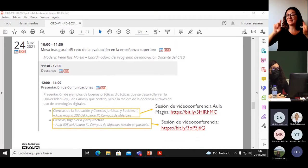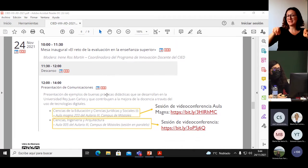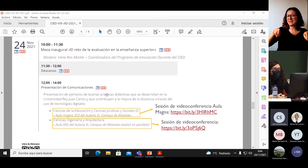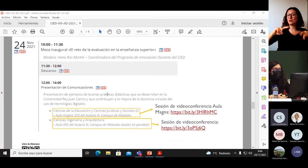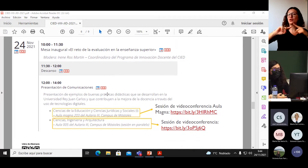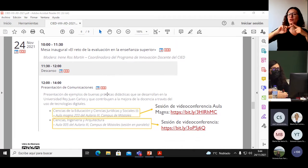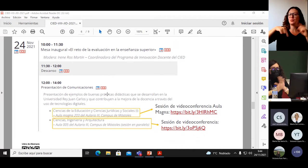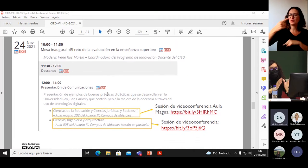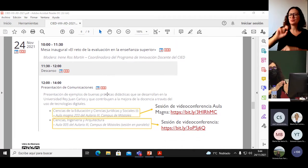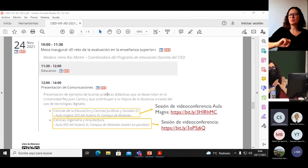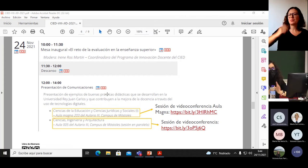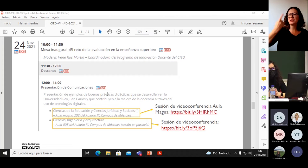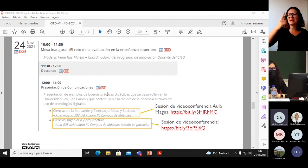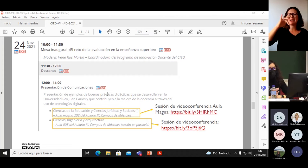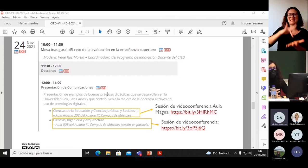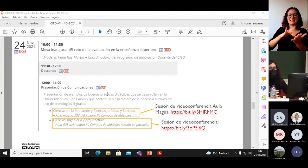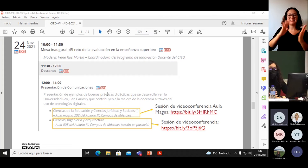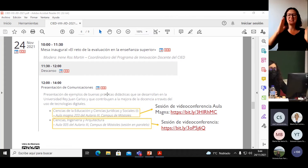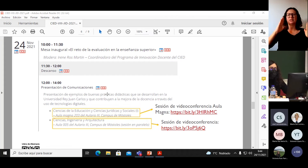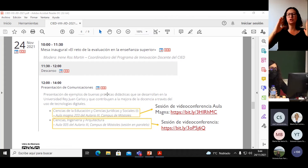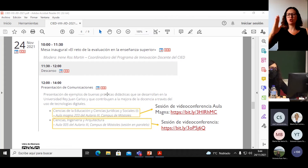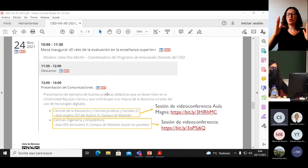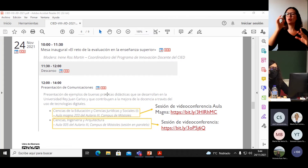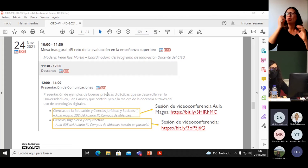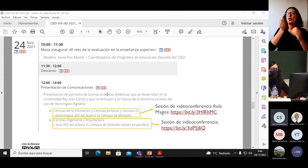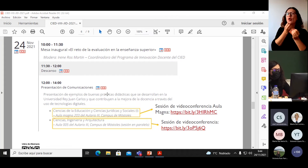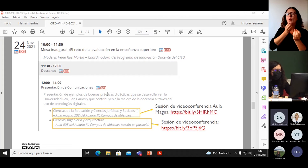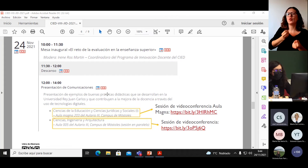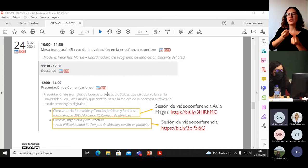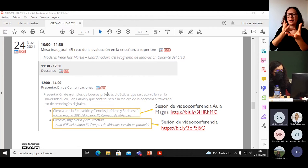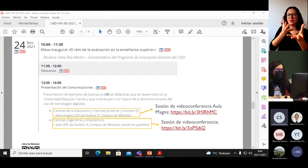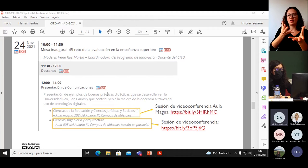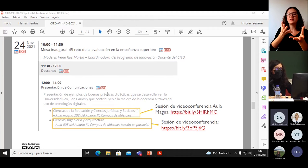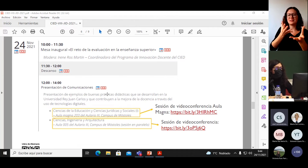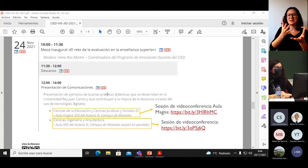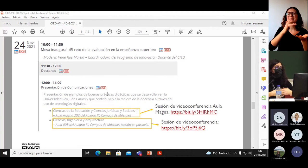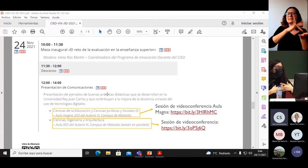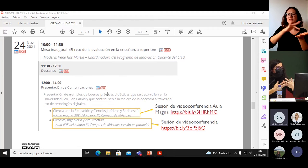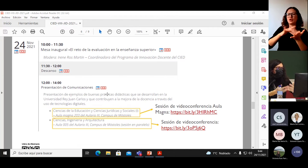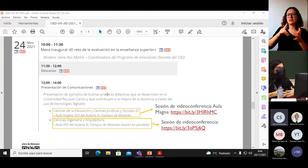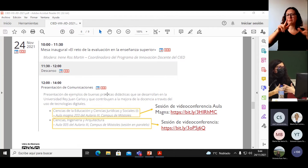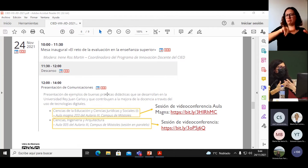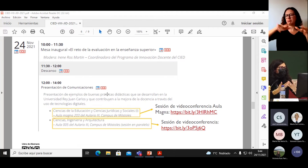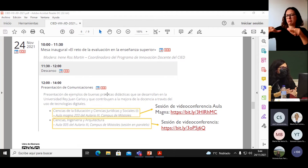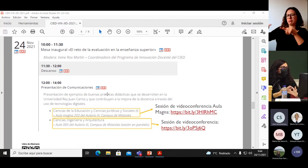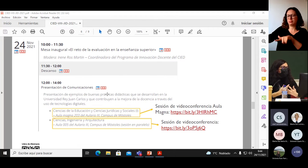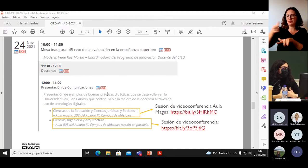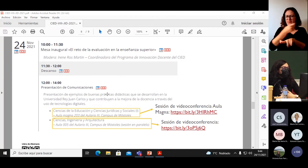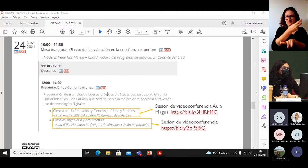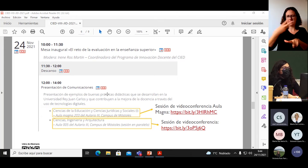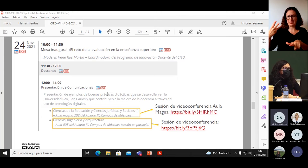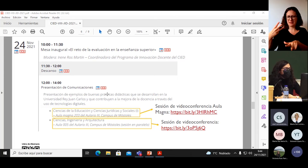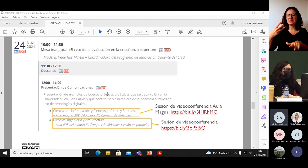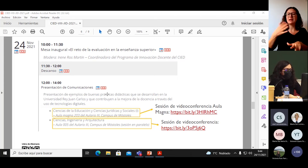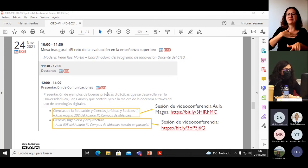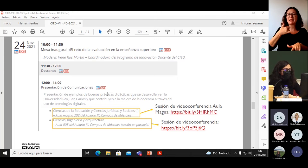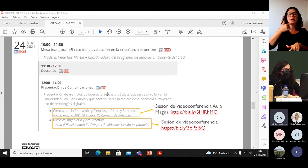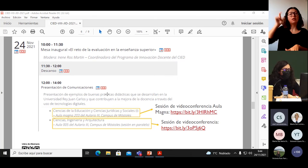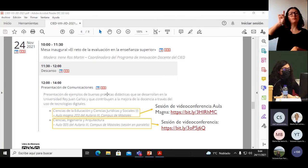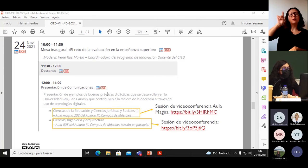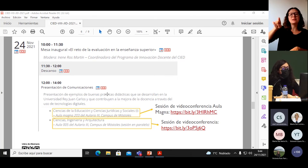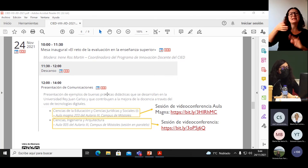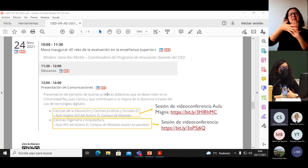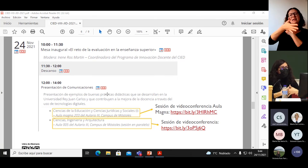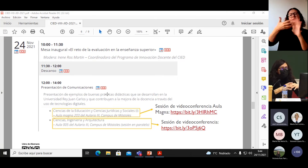la primera sesión de comunicaciones. Son sesiones en paralelo, donde los profesores nos cuentan las prácticas que van desarrollando en el aula con los